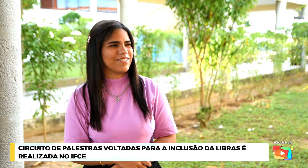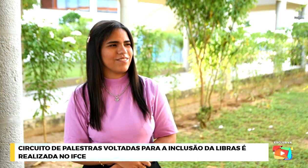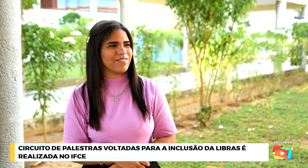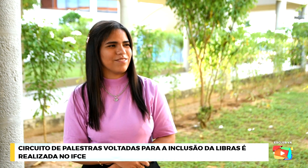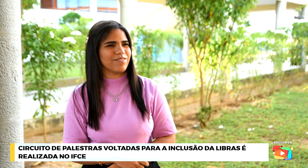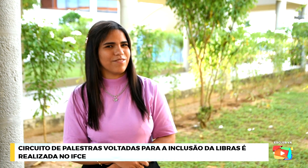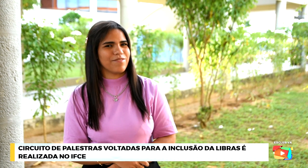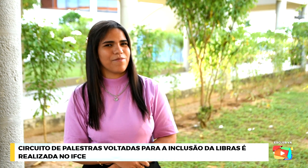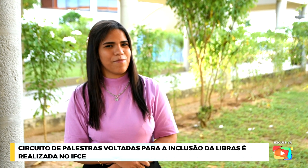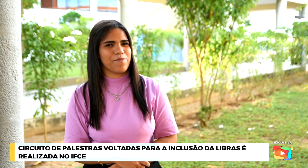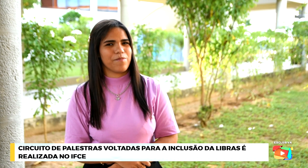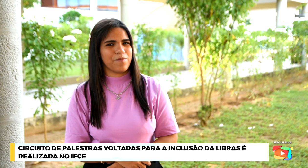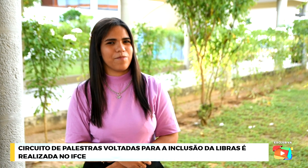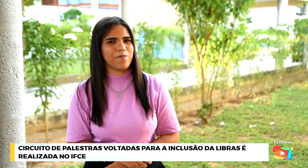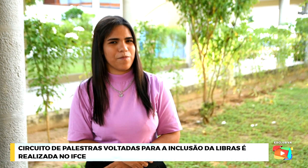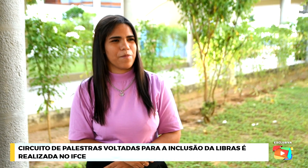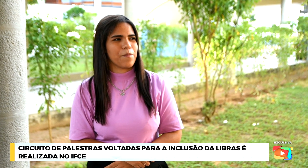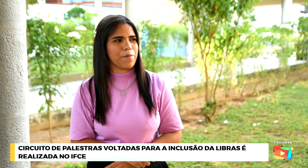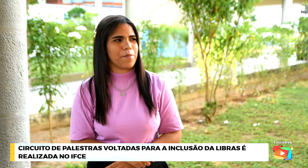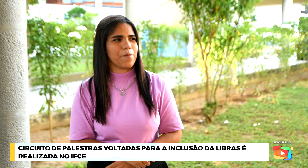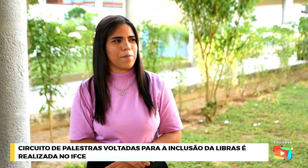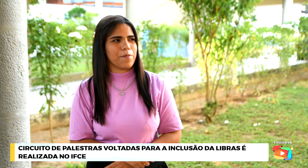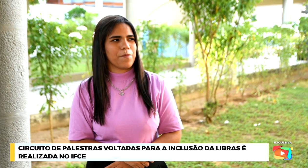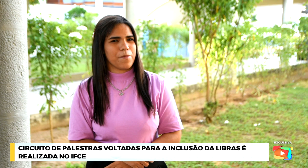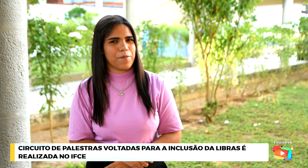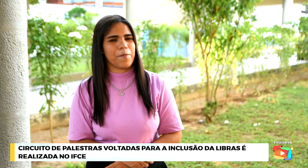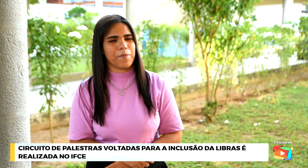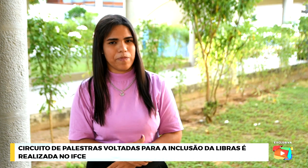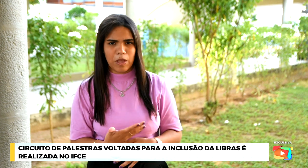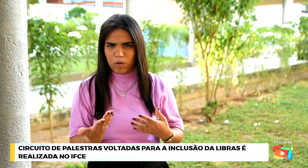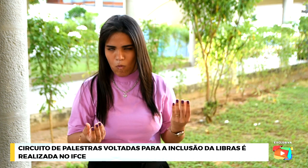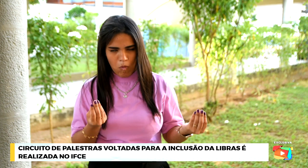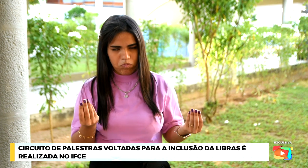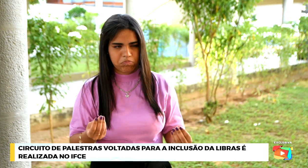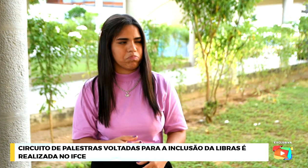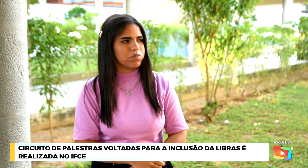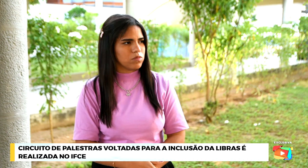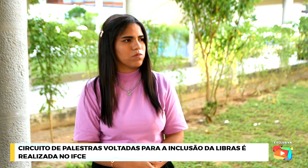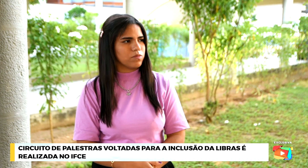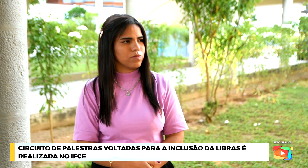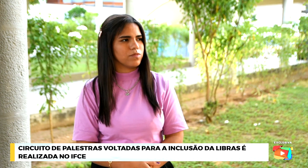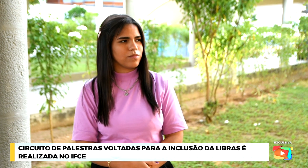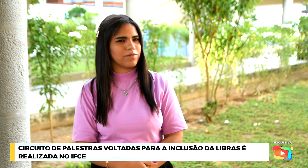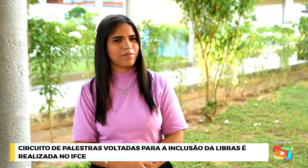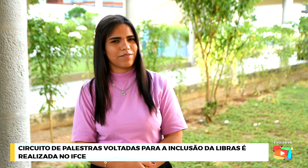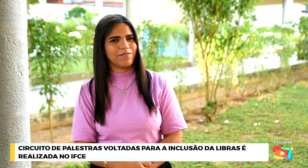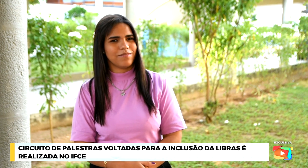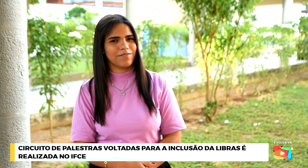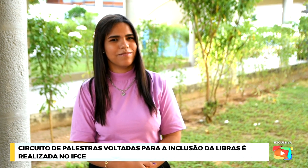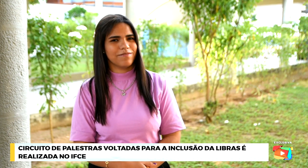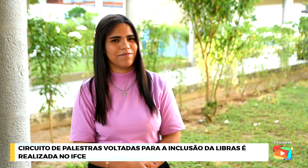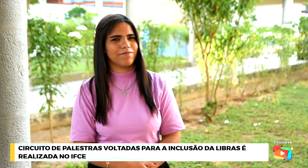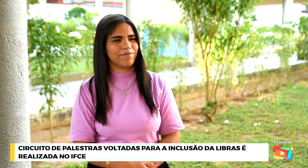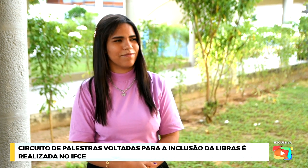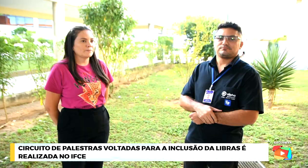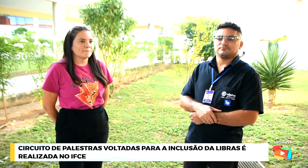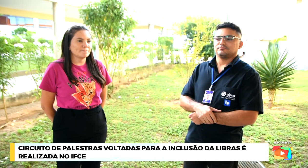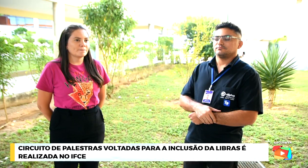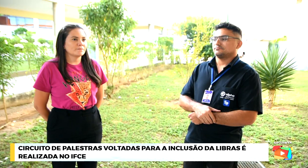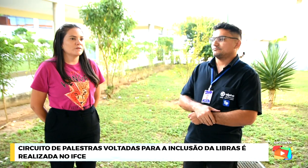a toponímia local em Libras e trazer também respostas sobre as motivações delas existirem ou não. Jamile, a gente